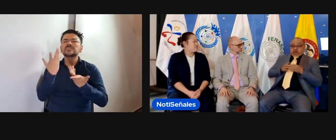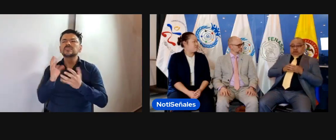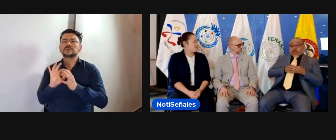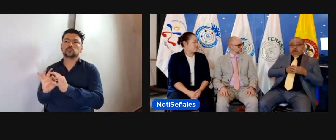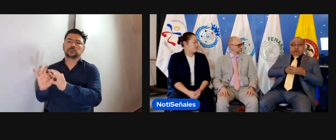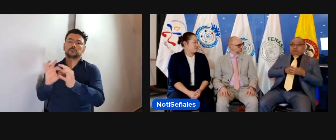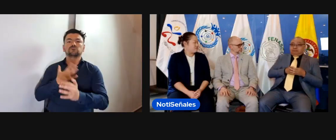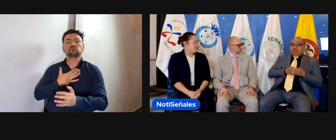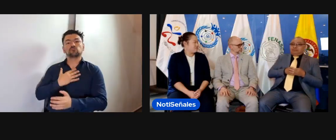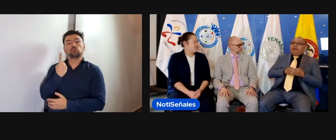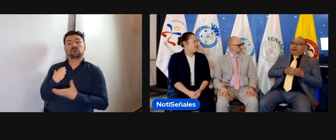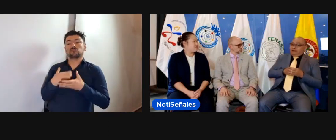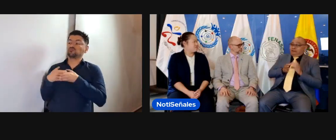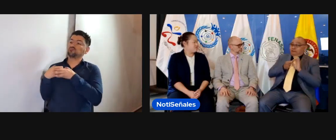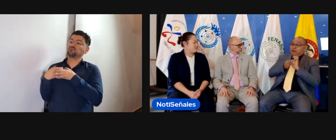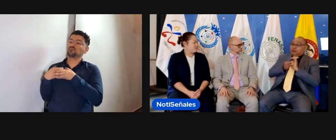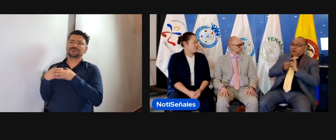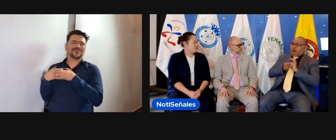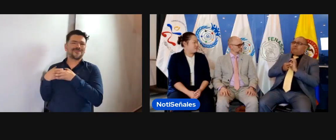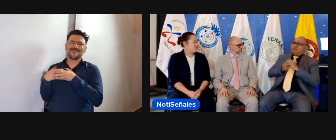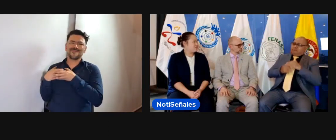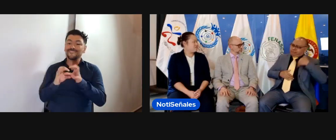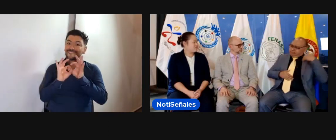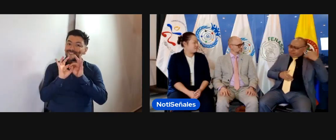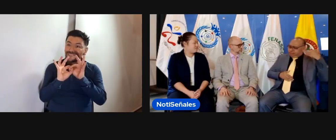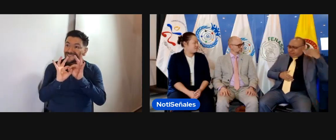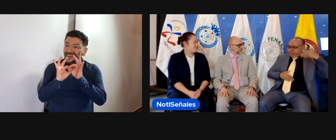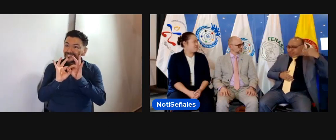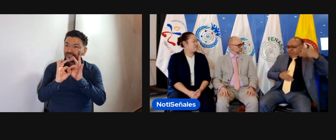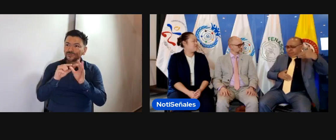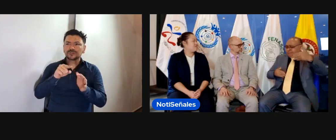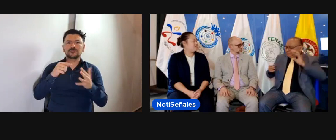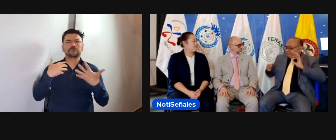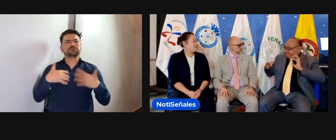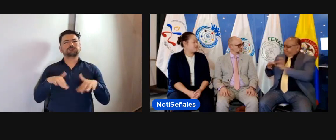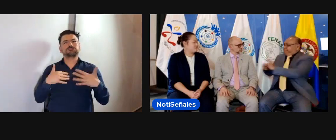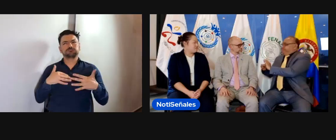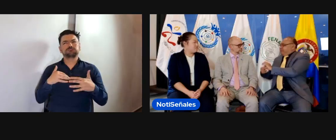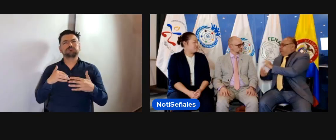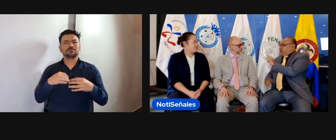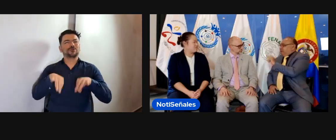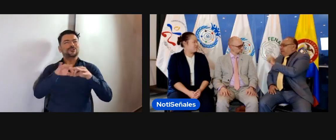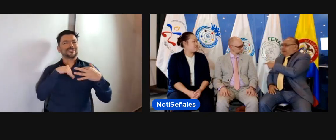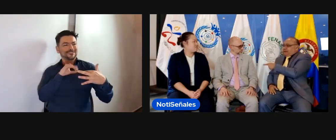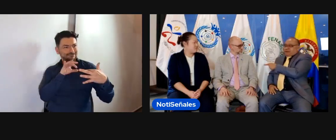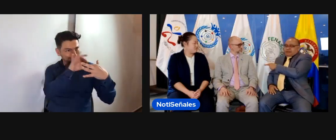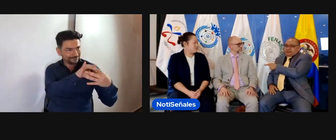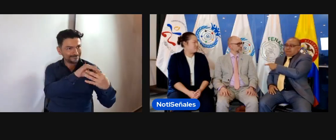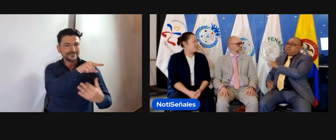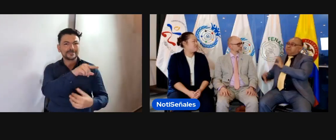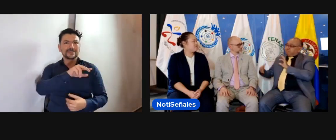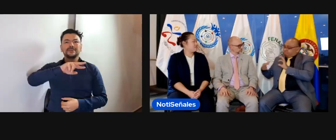trabajemos de manera mancomunada. No puede ser de manera aislada. FENASCOL, a lo largo de su trabajo, se ha